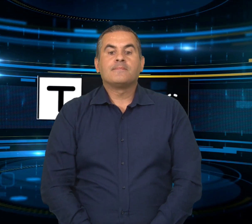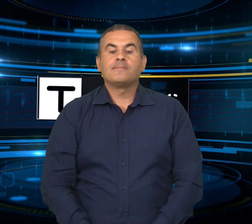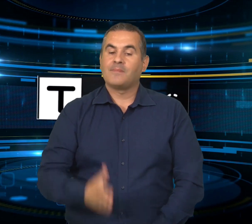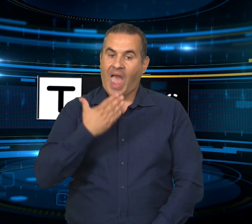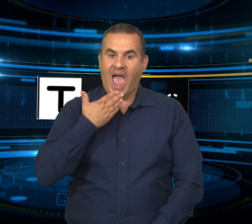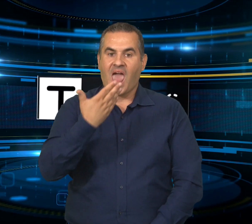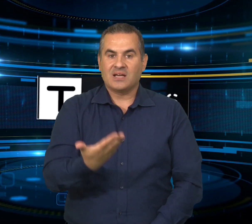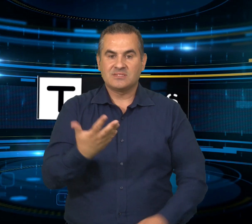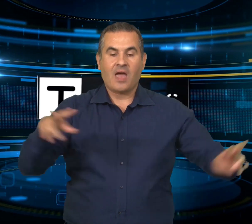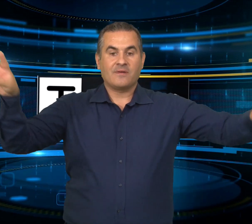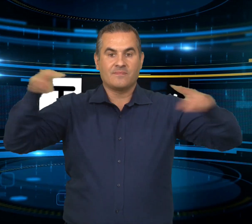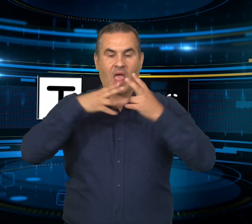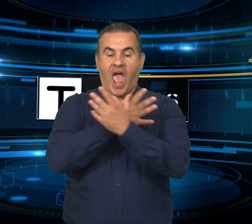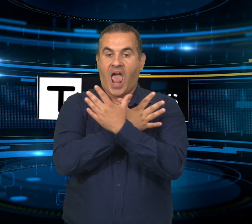Grazie per averci seguito, arrivederci